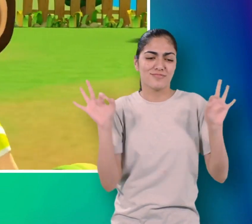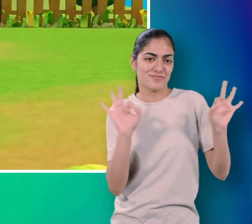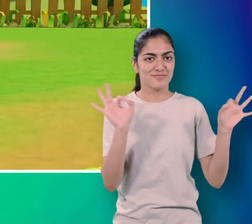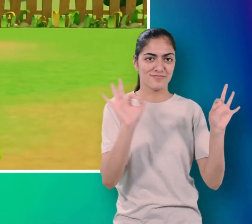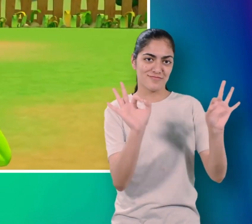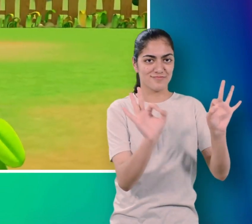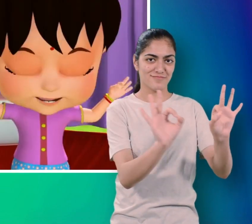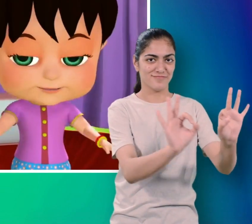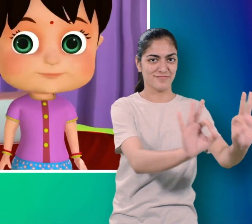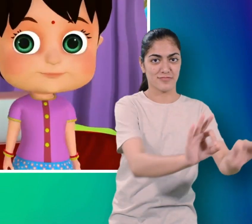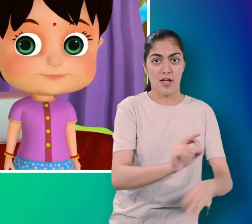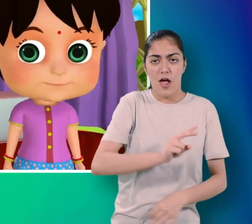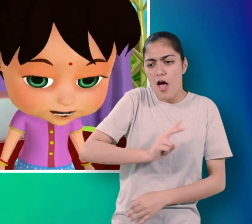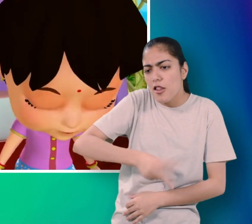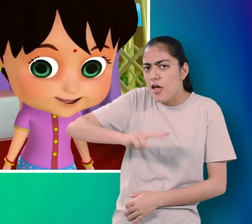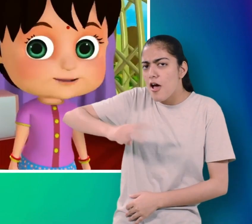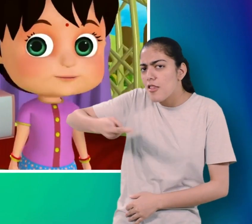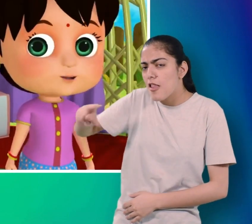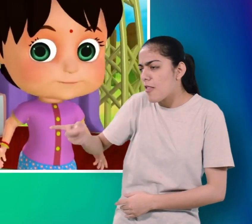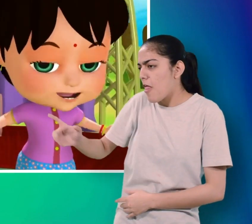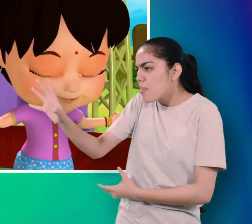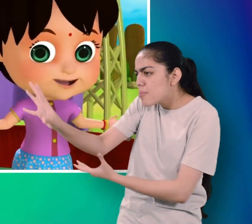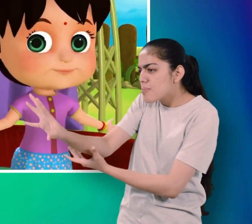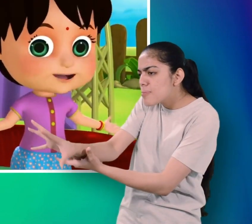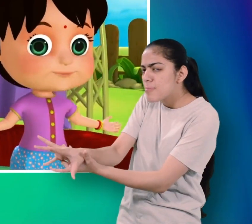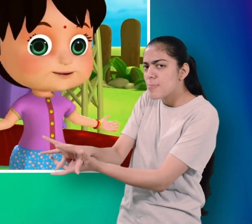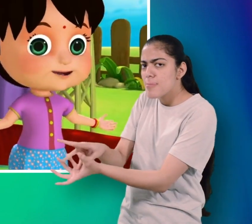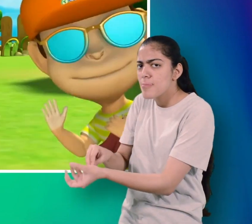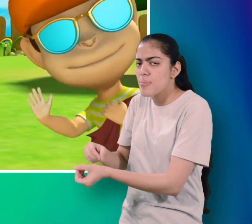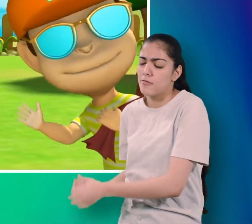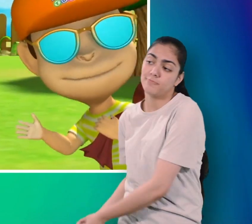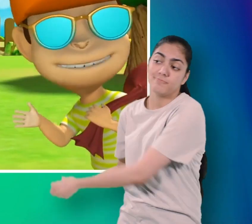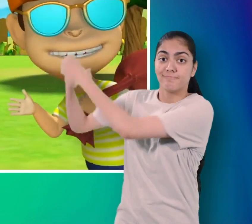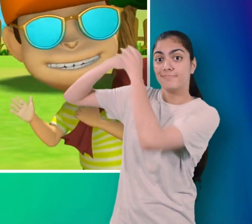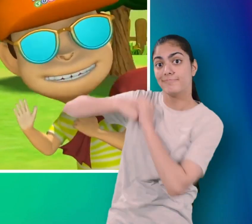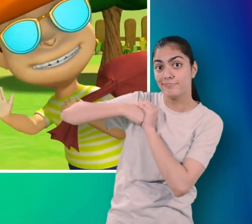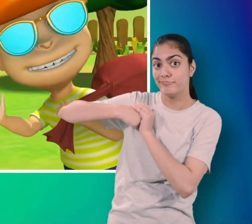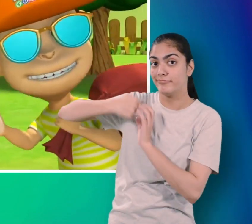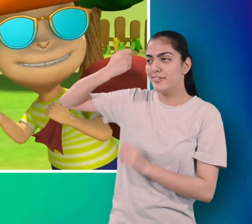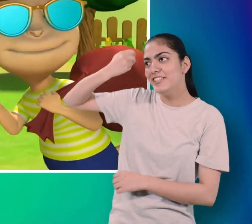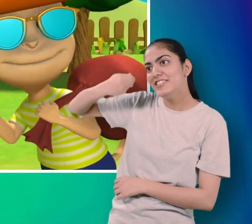गए बाकी जो बचा था काले चोर ले गए